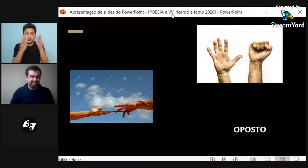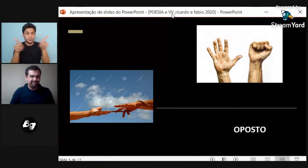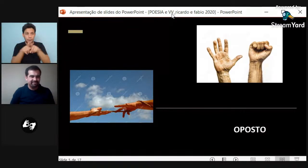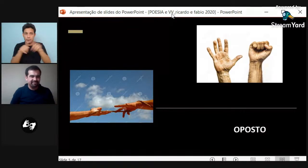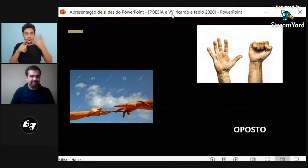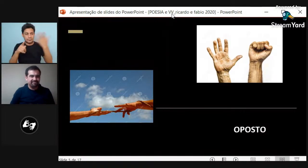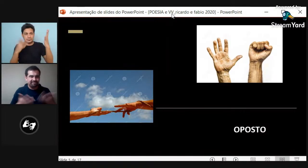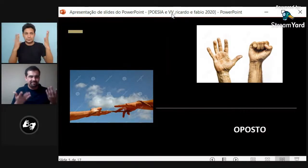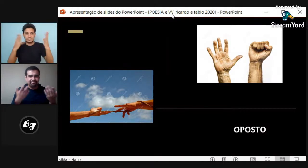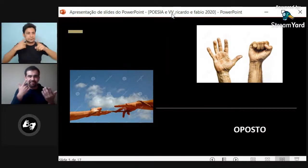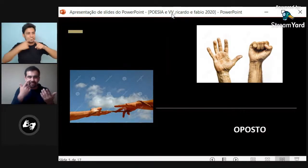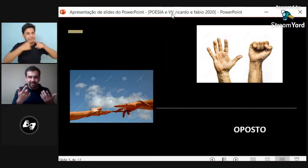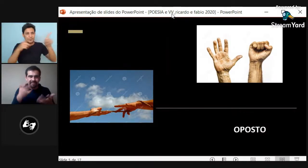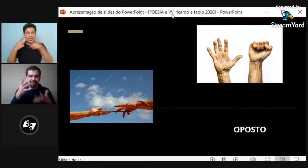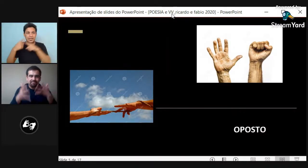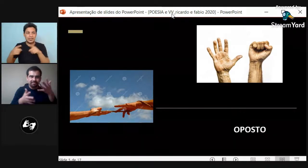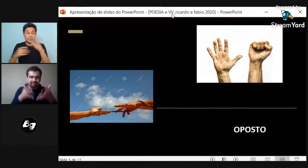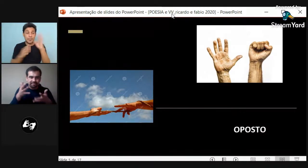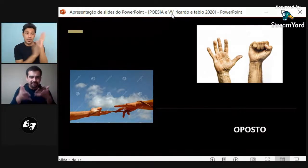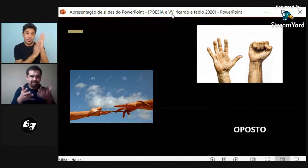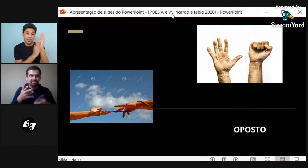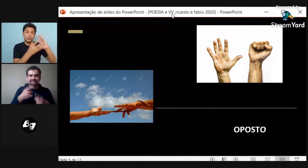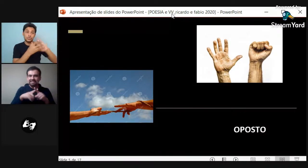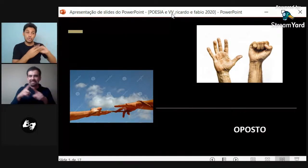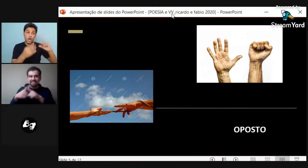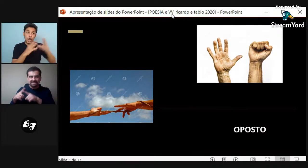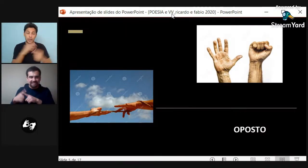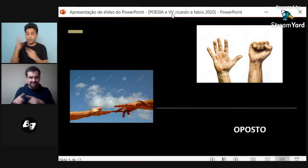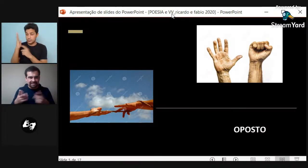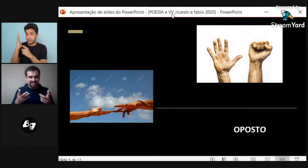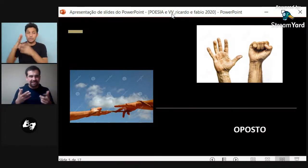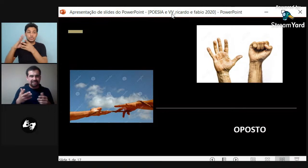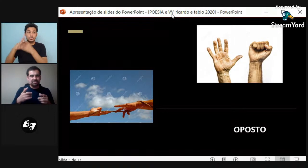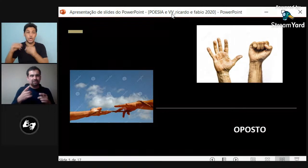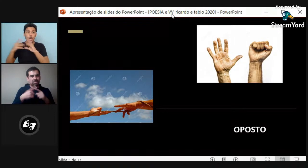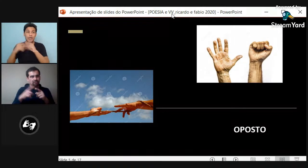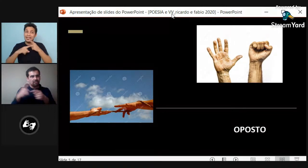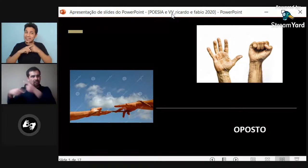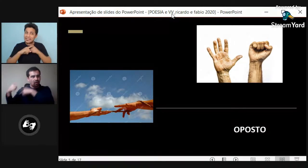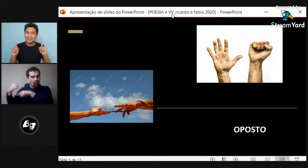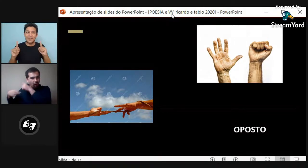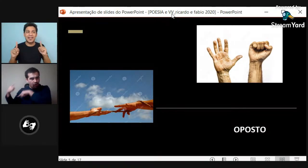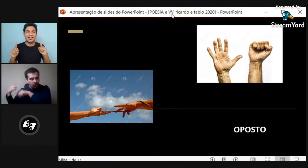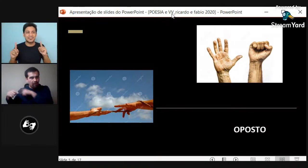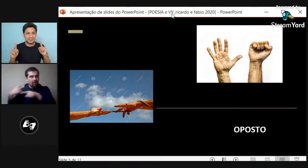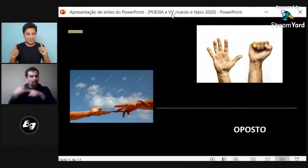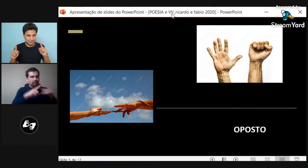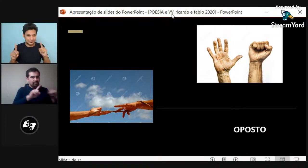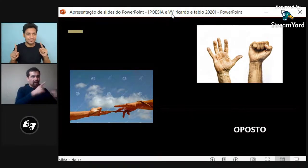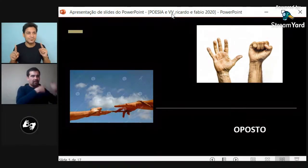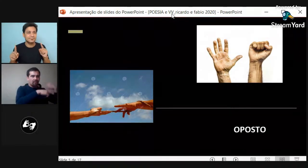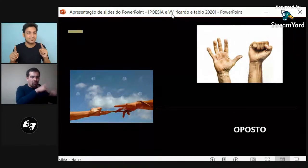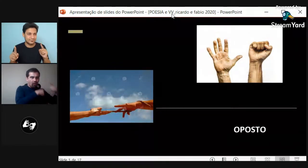Con movimientos opuestos también. Y con distintas configuraciones manuales en cada mano.